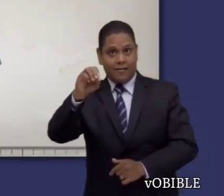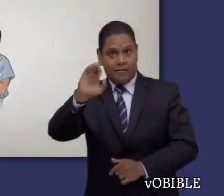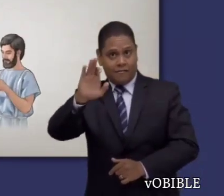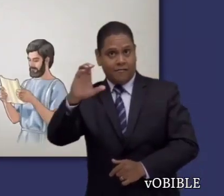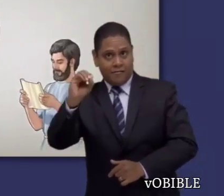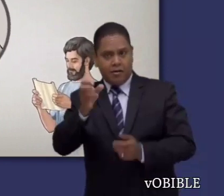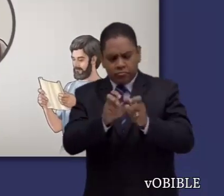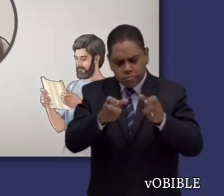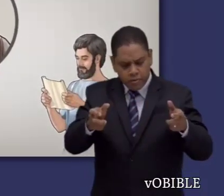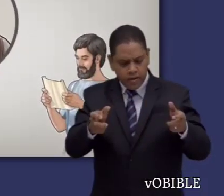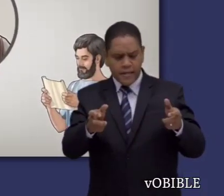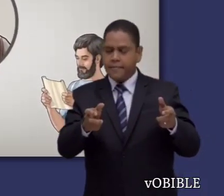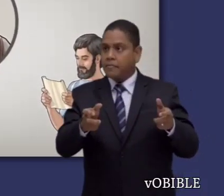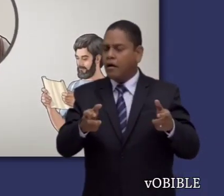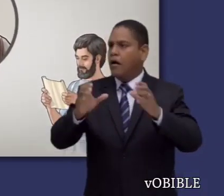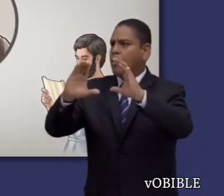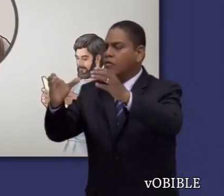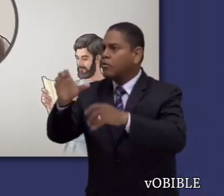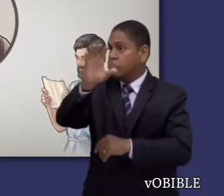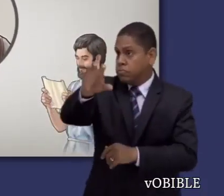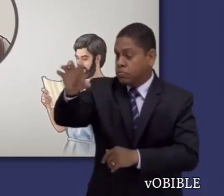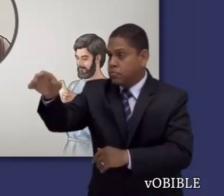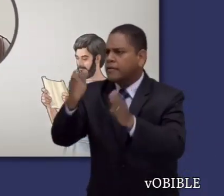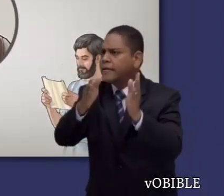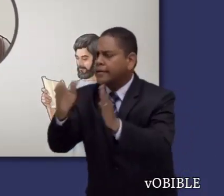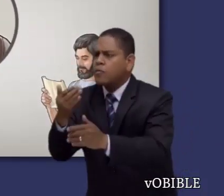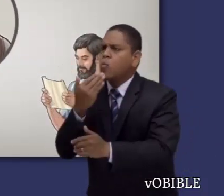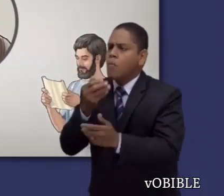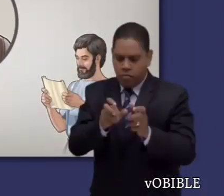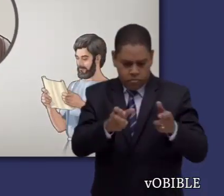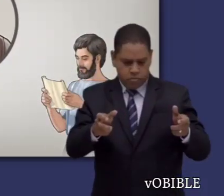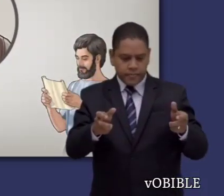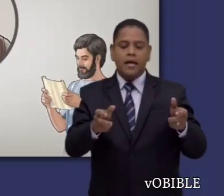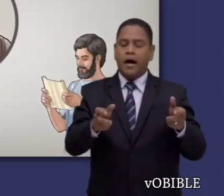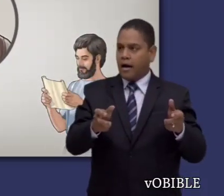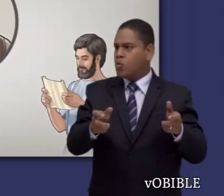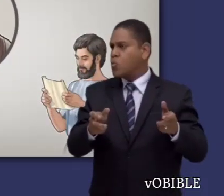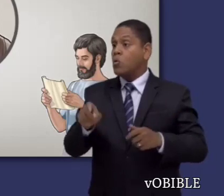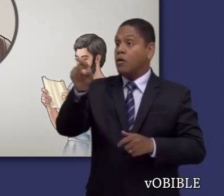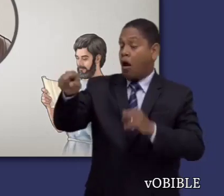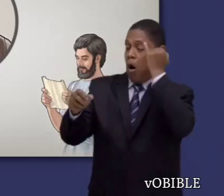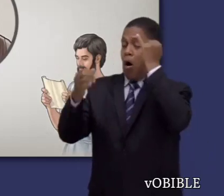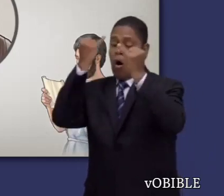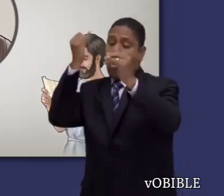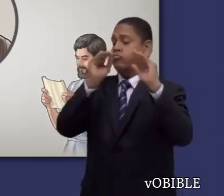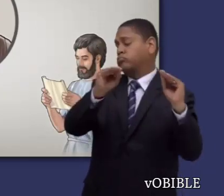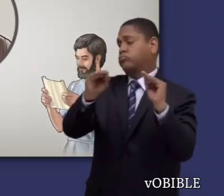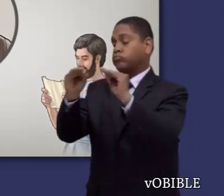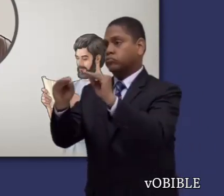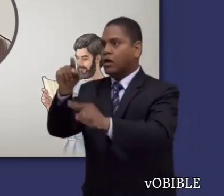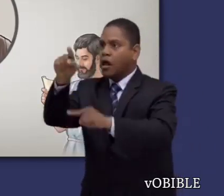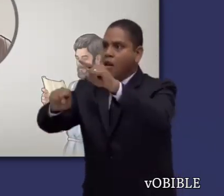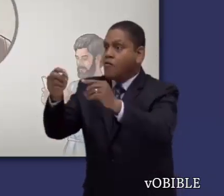En esta carta, Pablo establece procedimientos organizativos para las congregaciones y advierte sobre las enseñanzas falsas y el